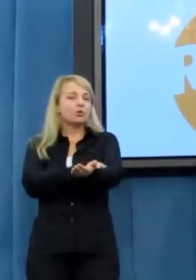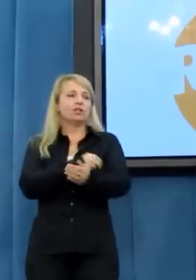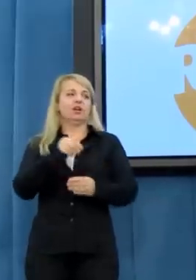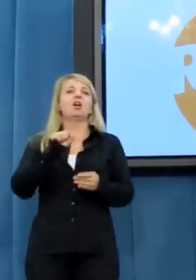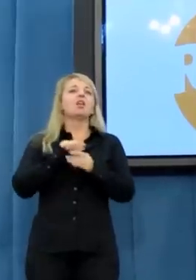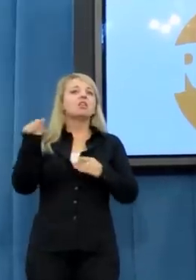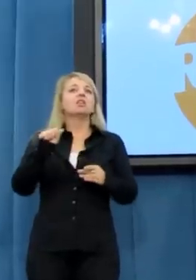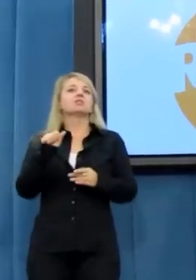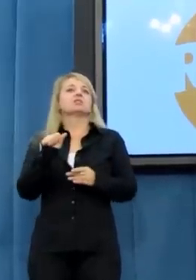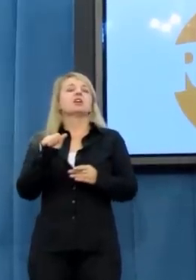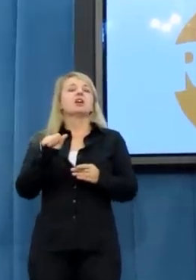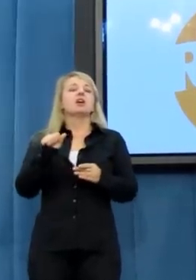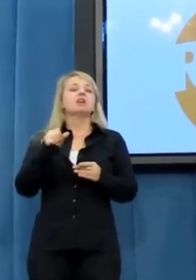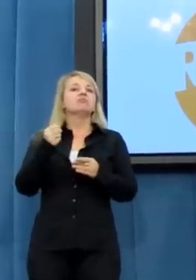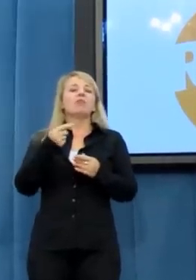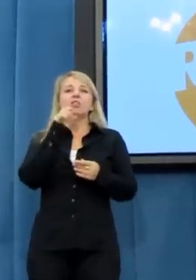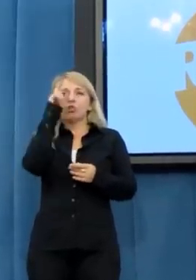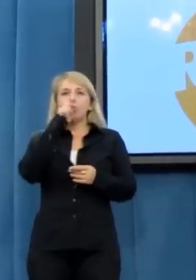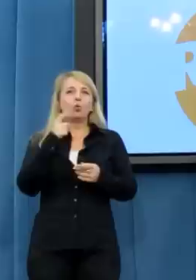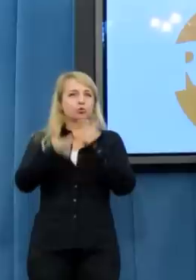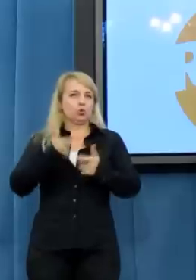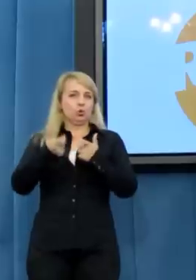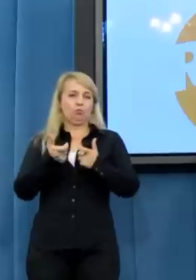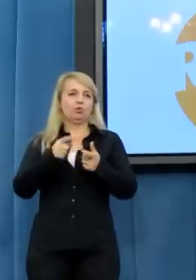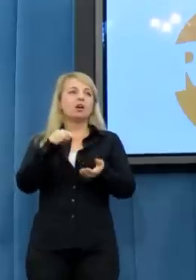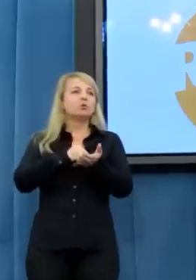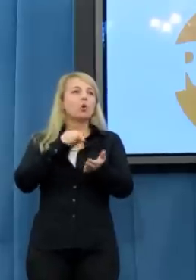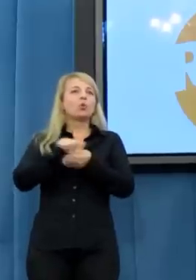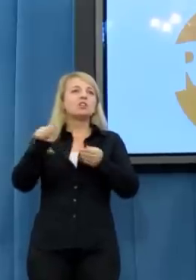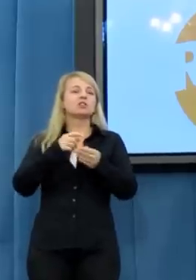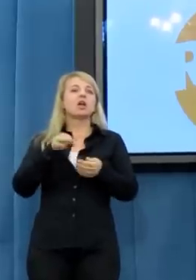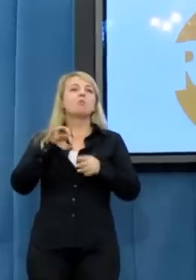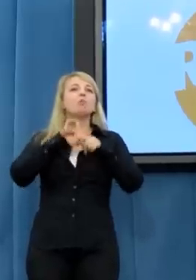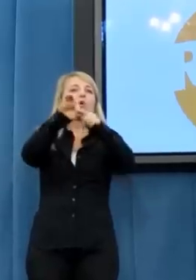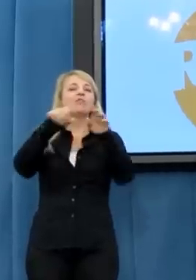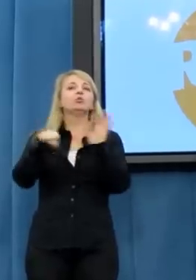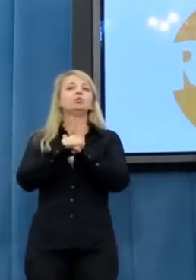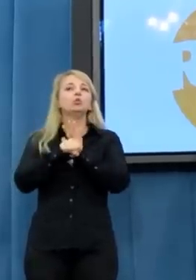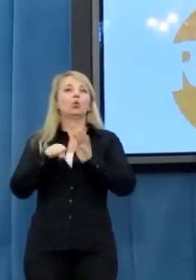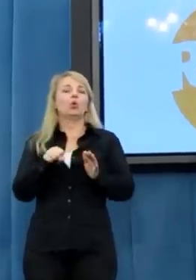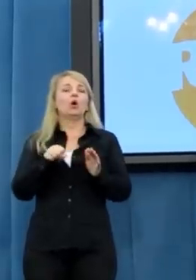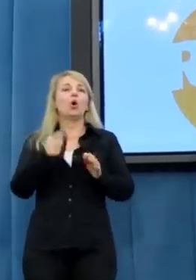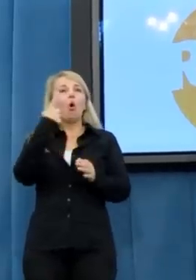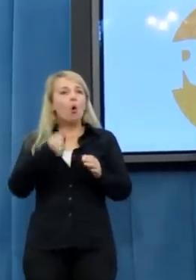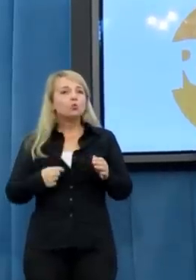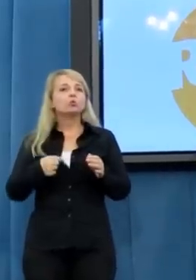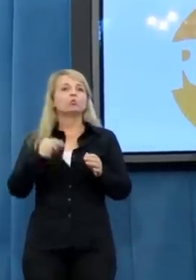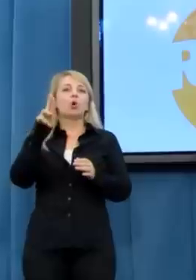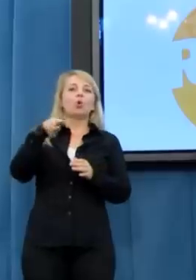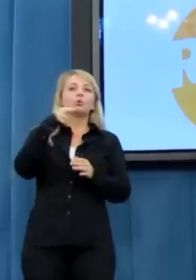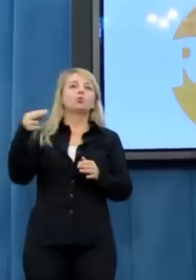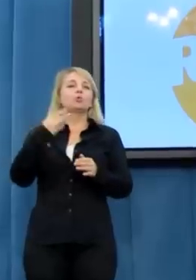prowadzi do tego, że osobom